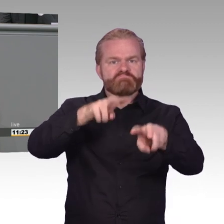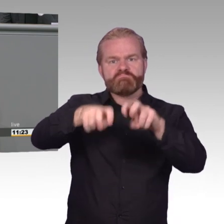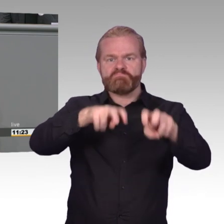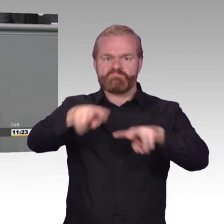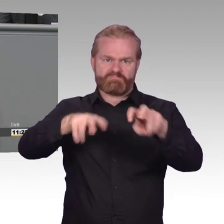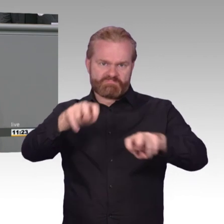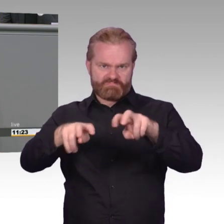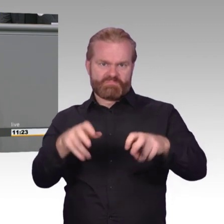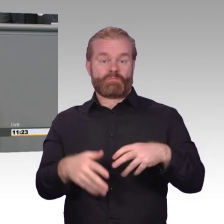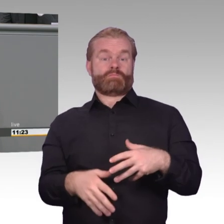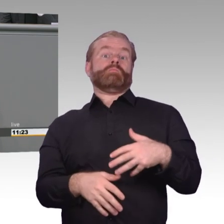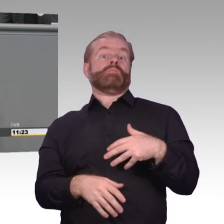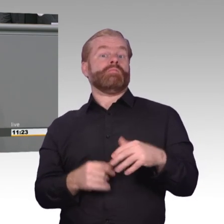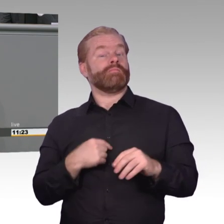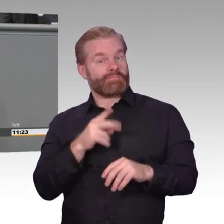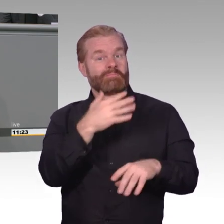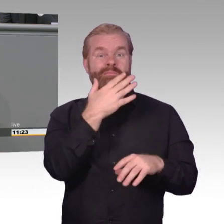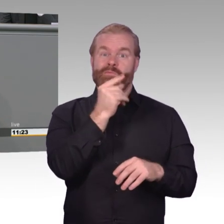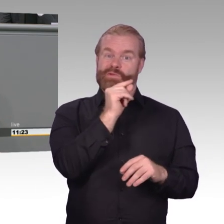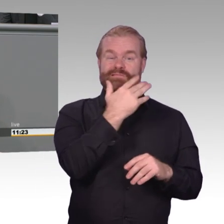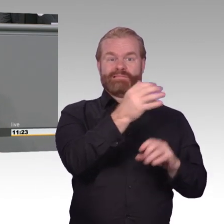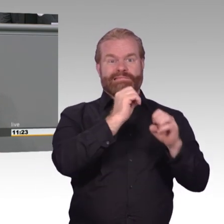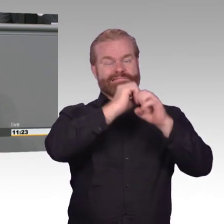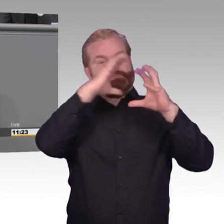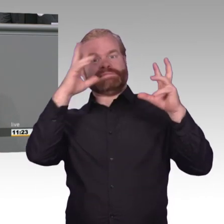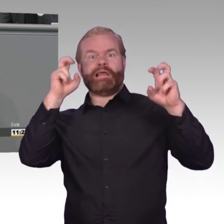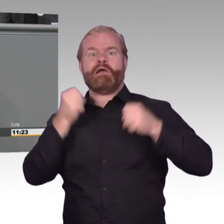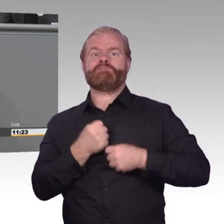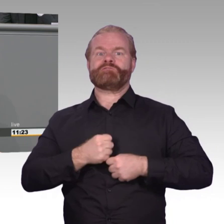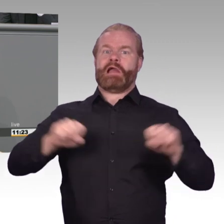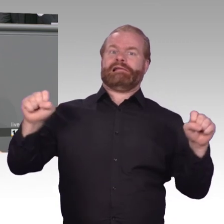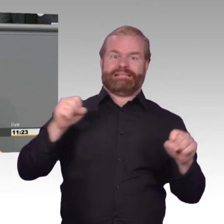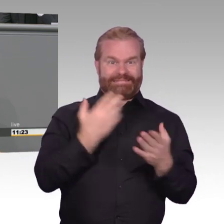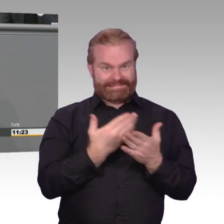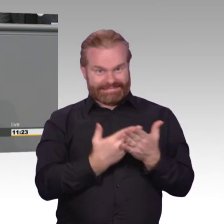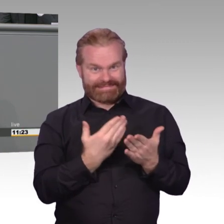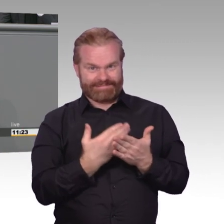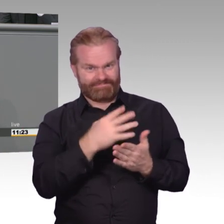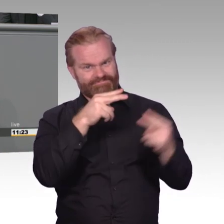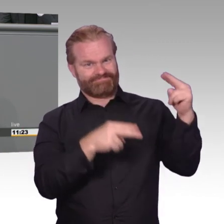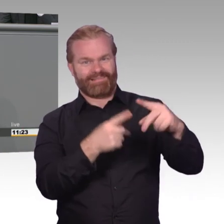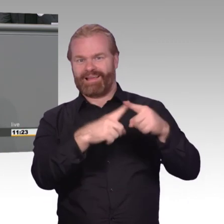endgültige Absage. Gerade auch im Hinblick auf Quantencomputer ist eine Weiterentwicklung der Verschlüsselungstechnologien ein Muss.